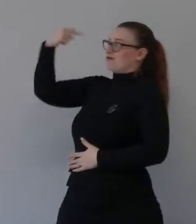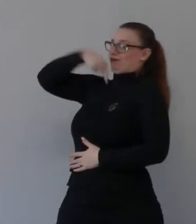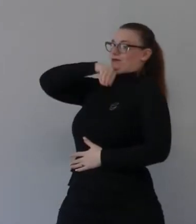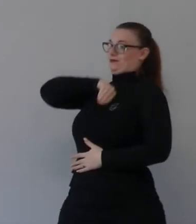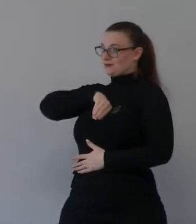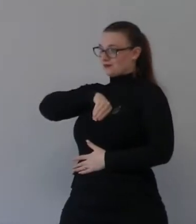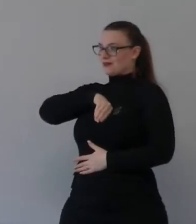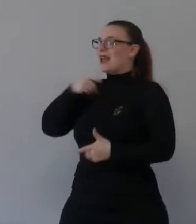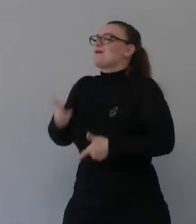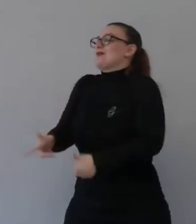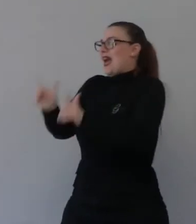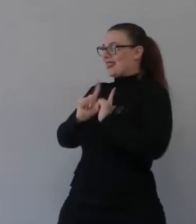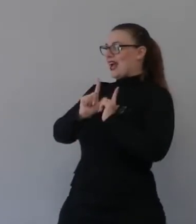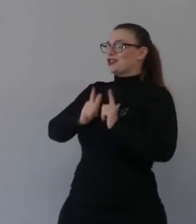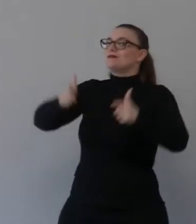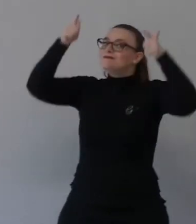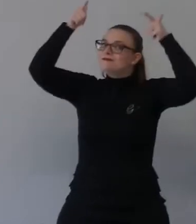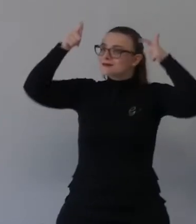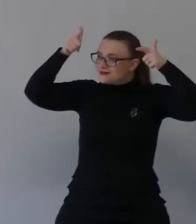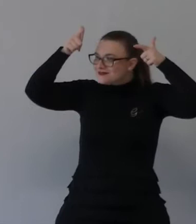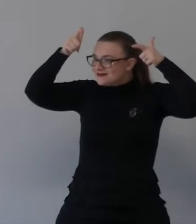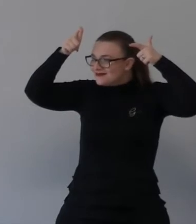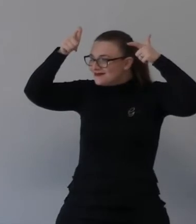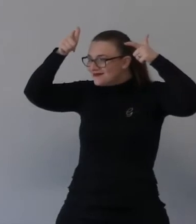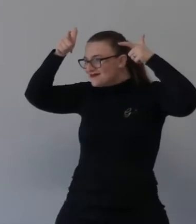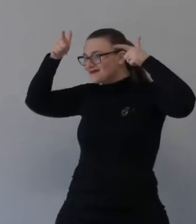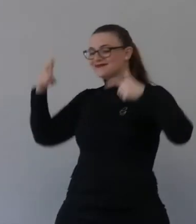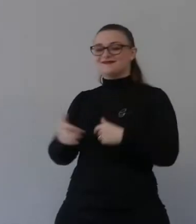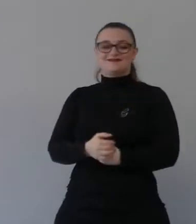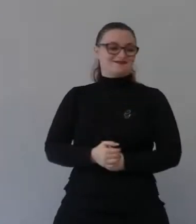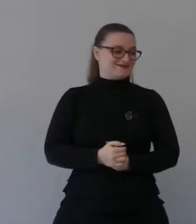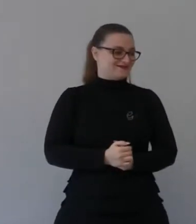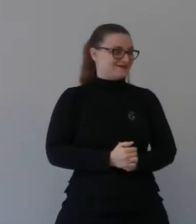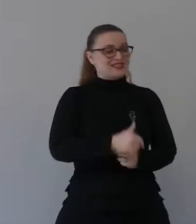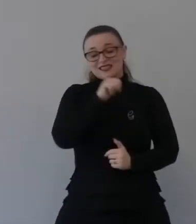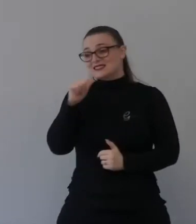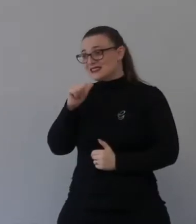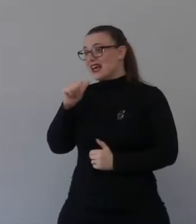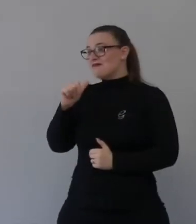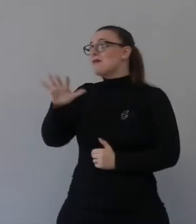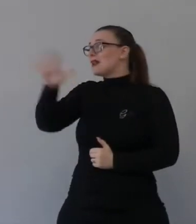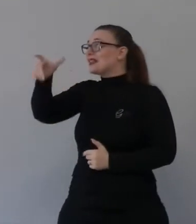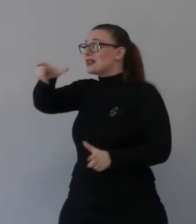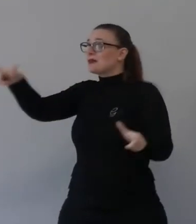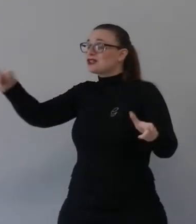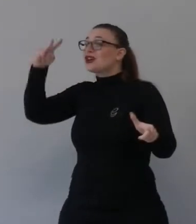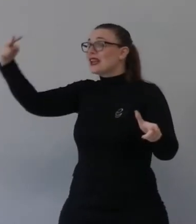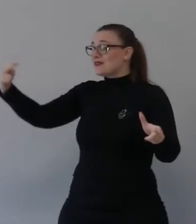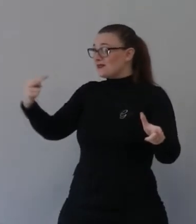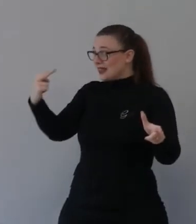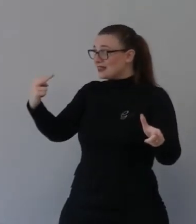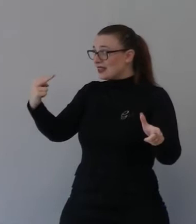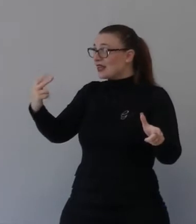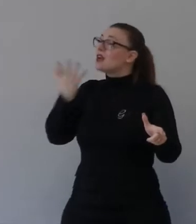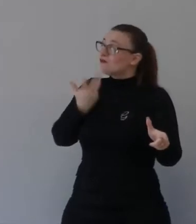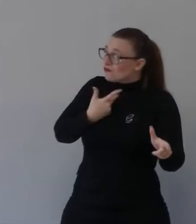perché altri uomini poveri lo vedano perché altri uomini da cuore infranto lo vedano perché altri